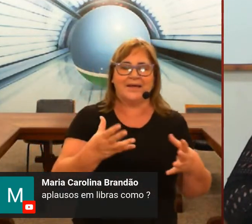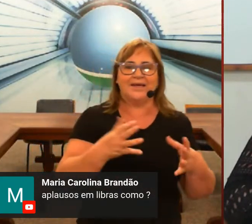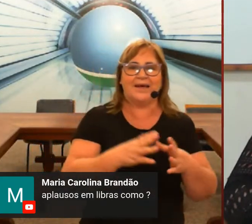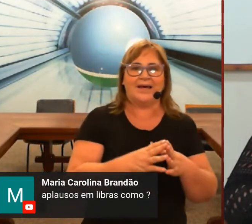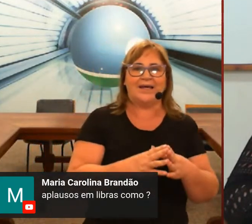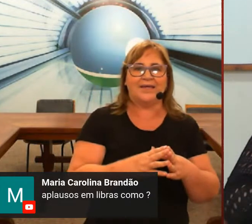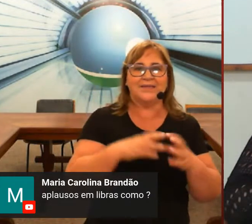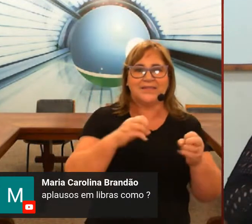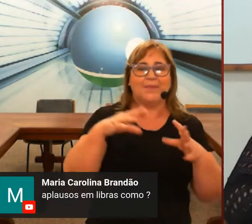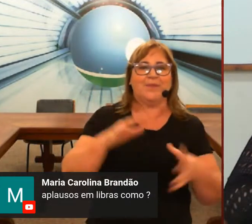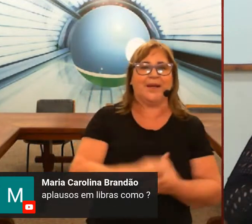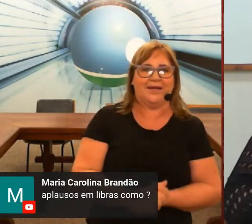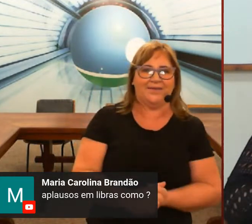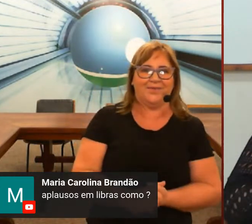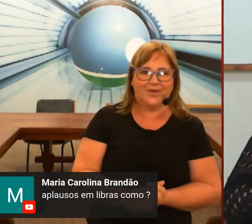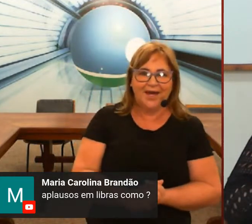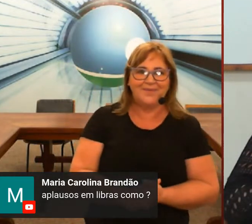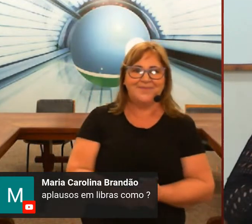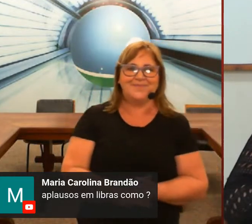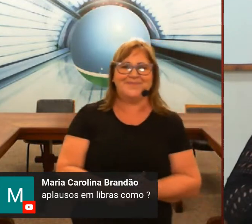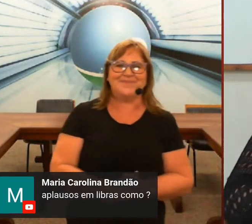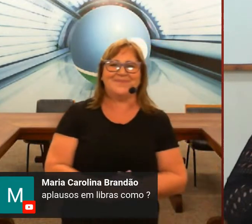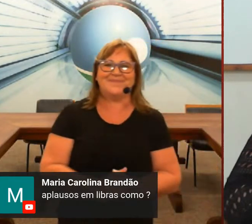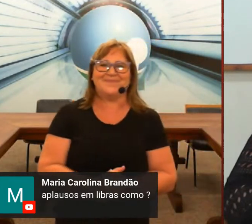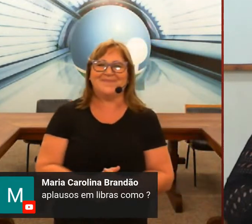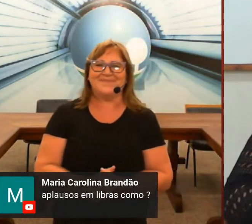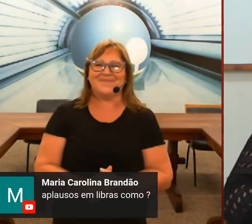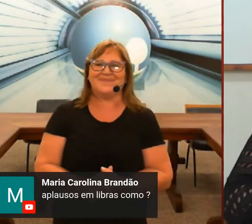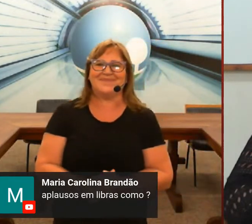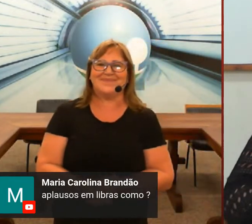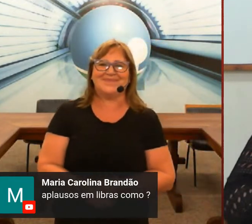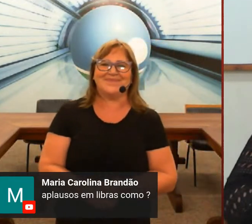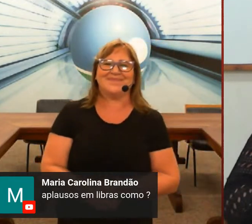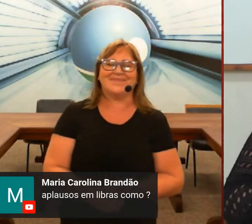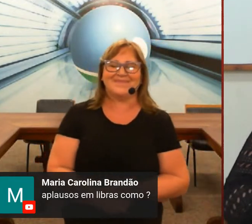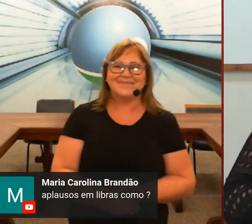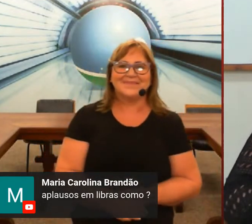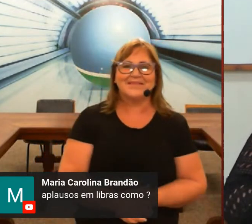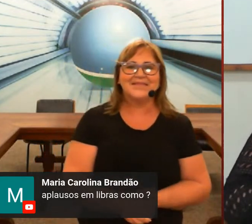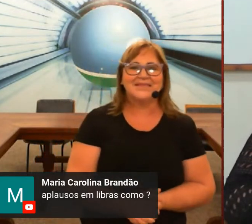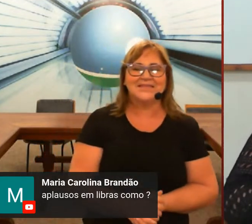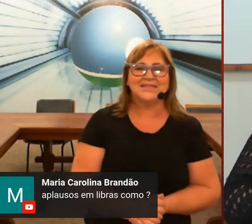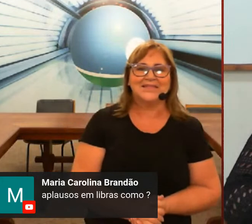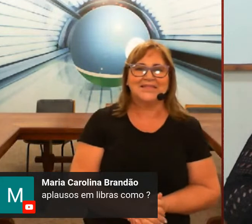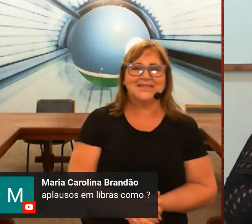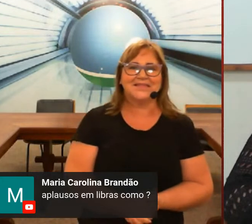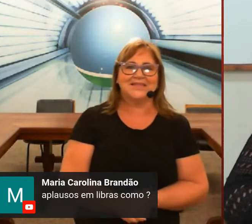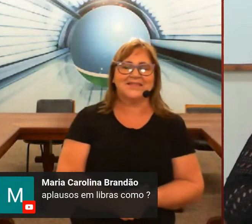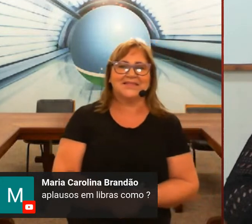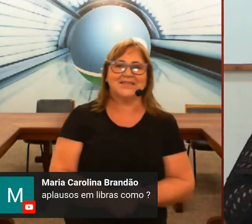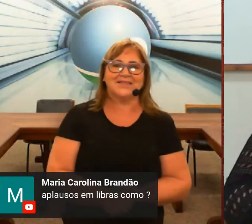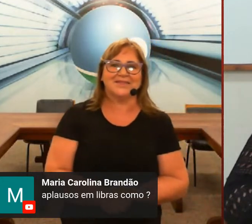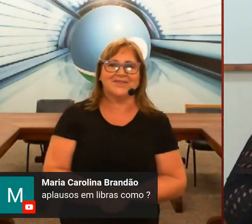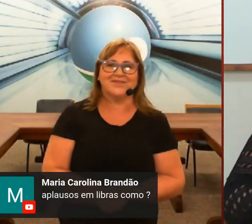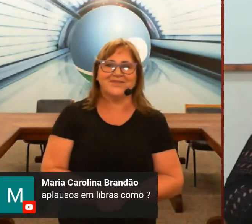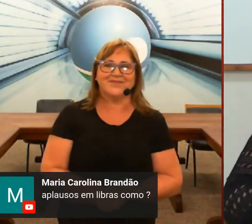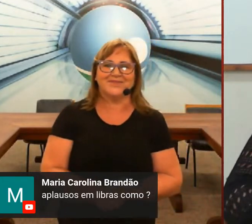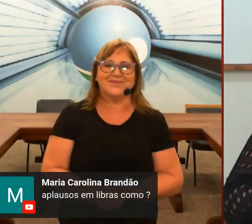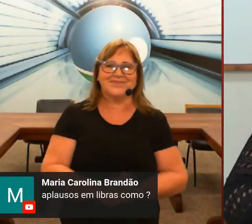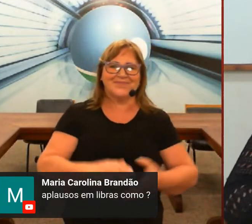ensinamento pra ele ok? ótimo ótimo e o sinal de aplausos Ilse Maria Carolina